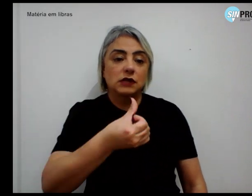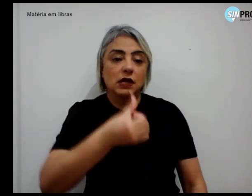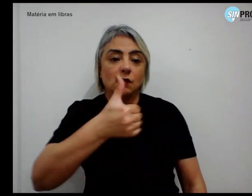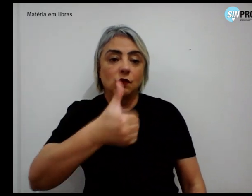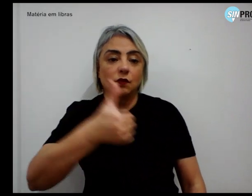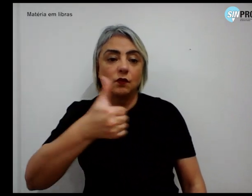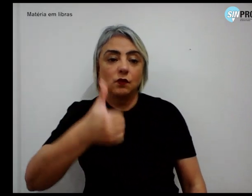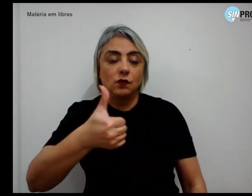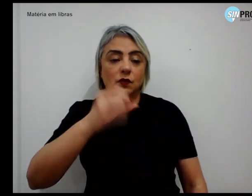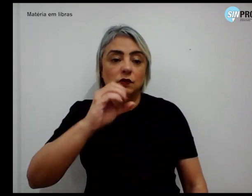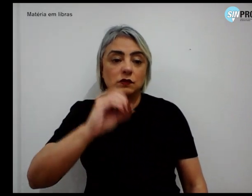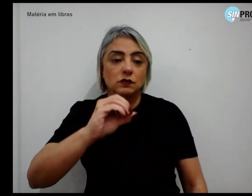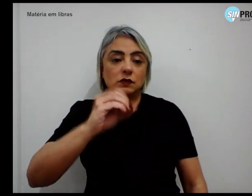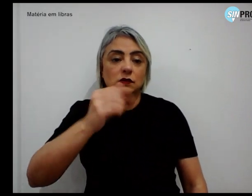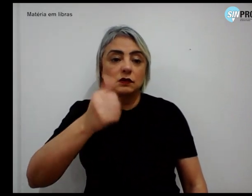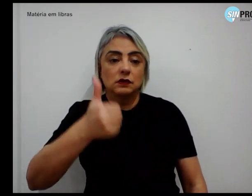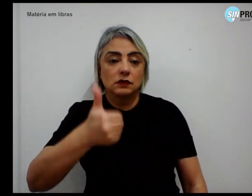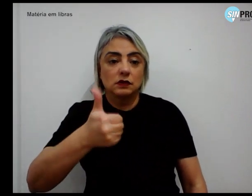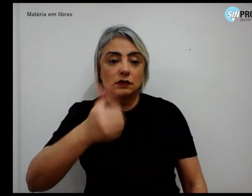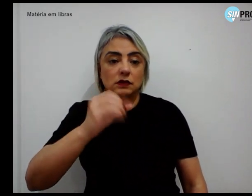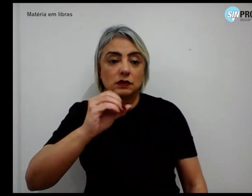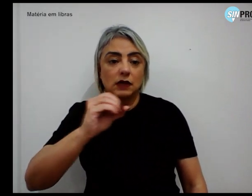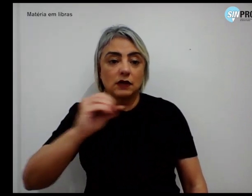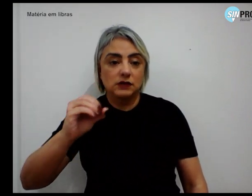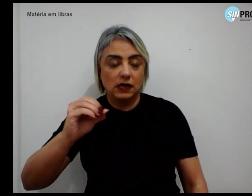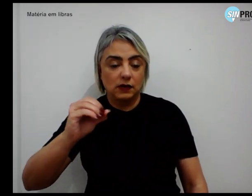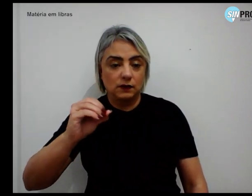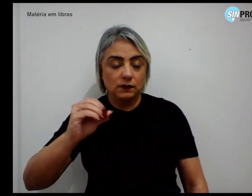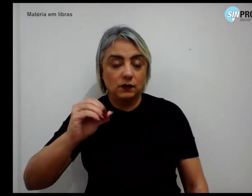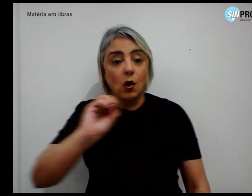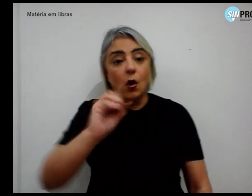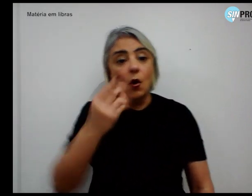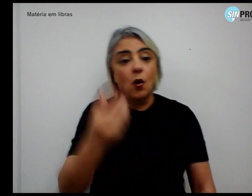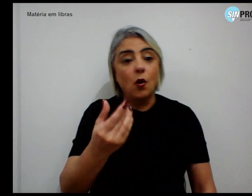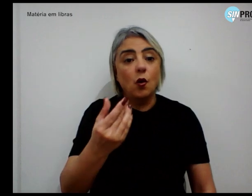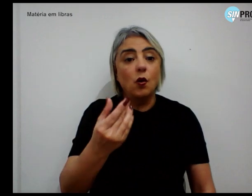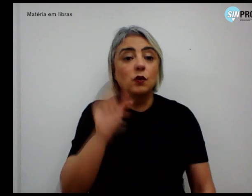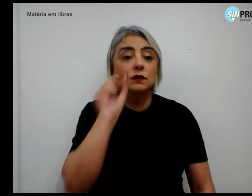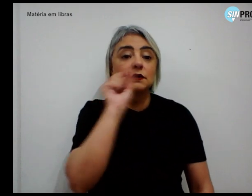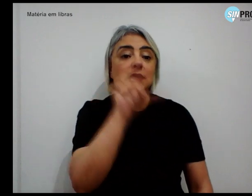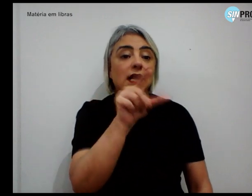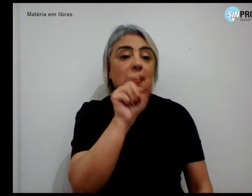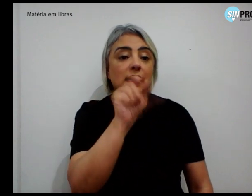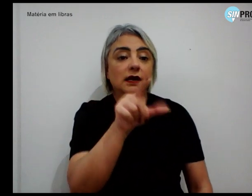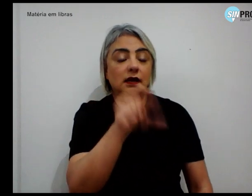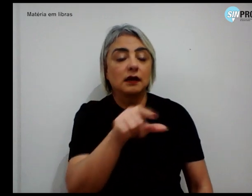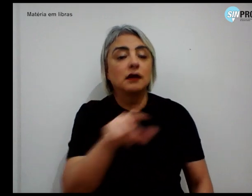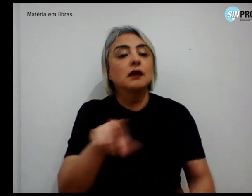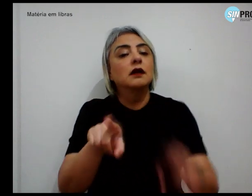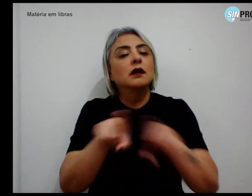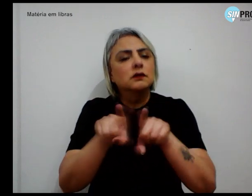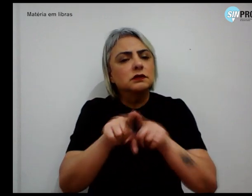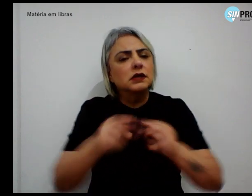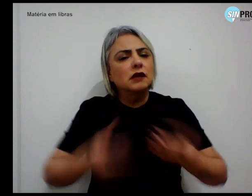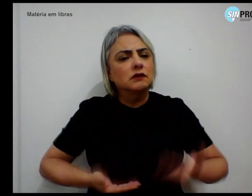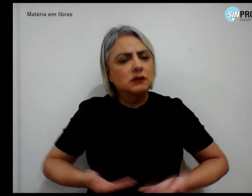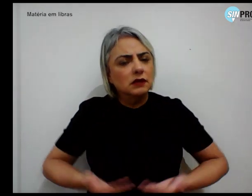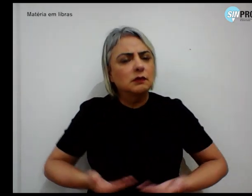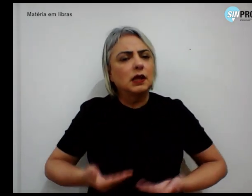-0100 ou Telegram. O serviço também dispõe de atendimento